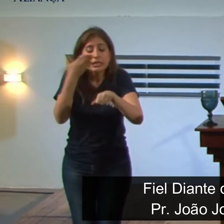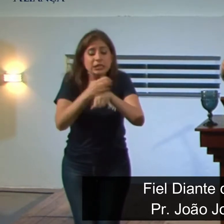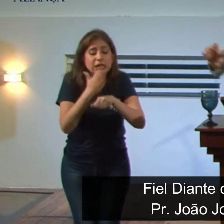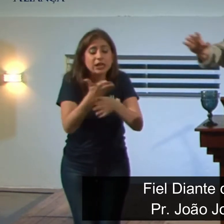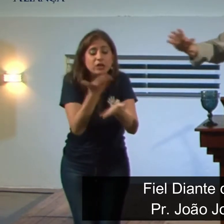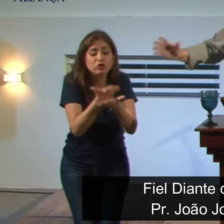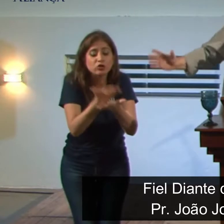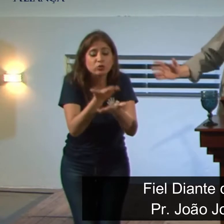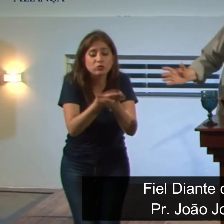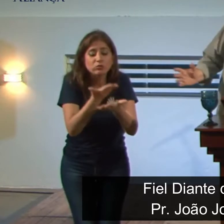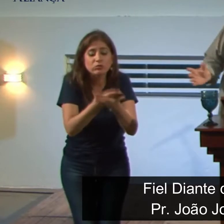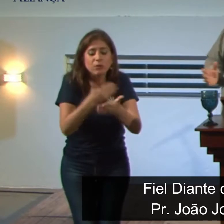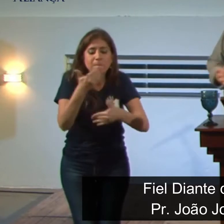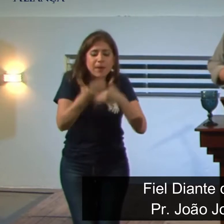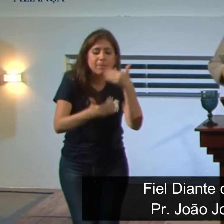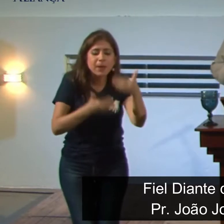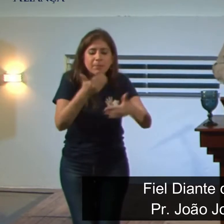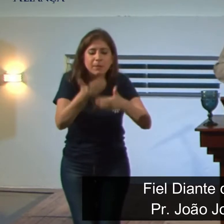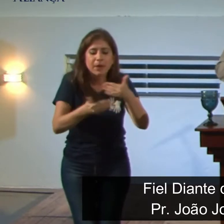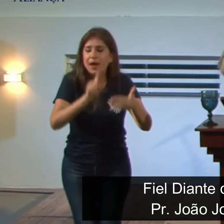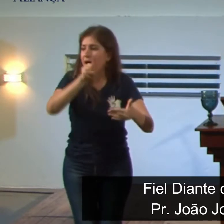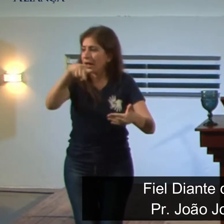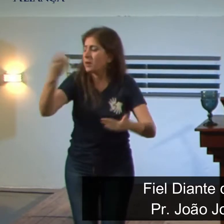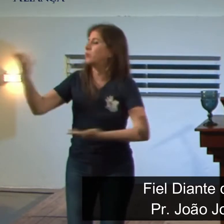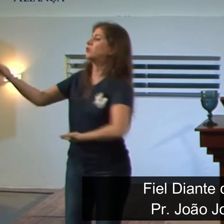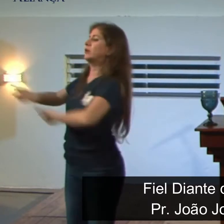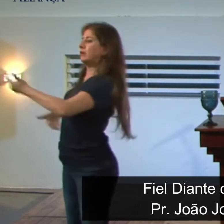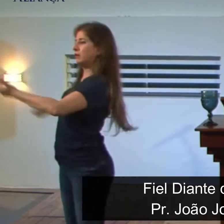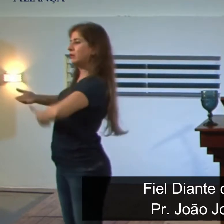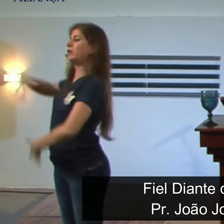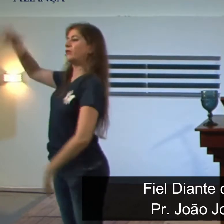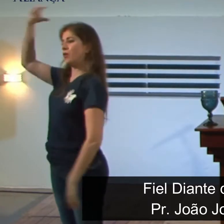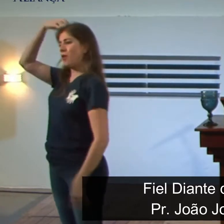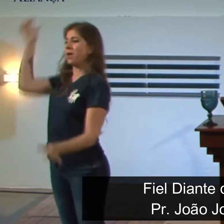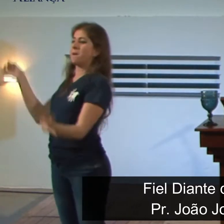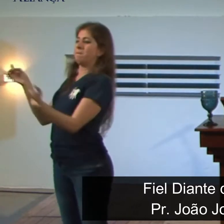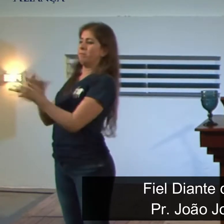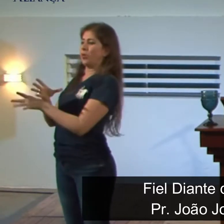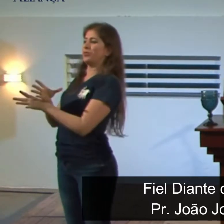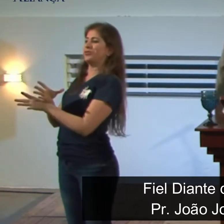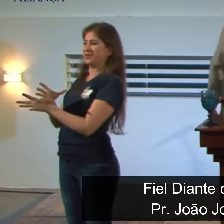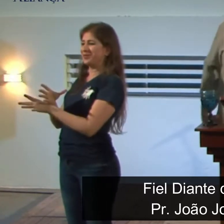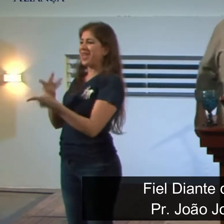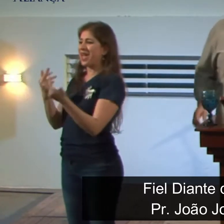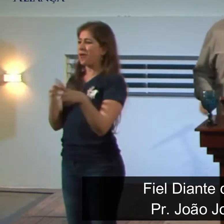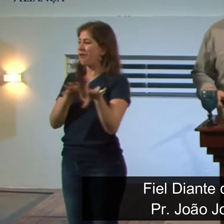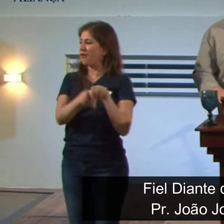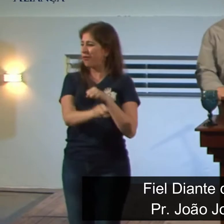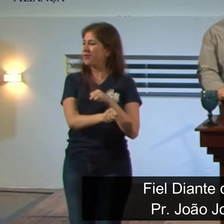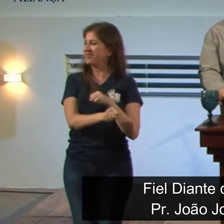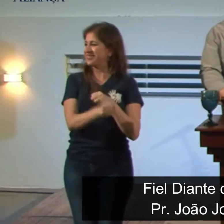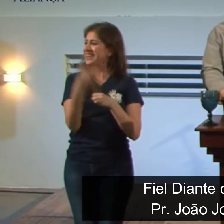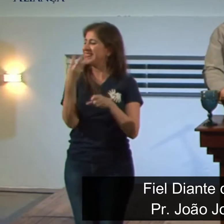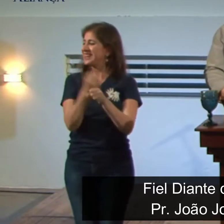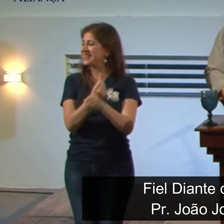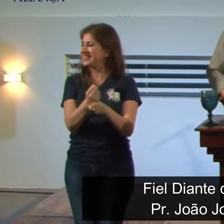apresentando para rei. Eles tinham que passar por todo um treinamento para poder estarem aptos para servir ao rei.